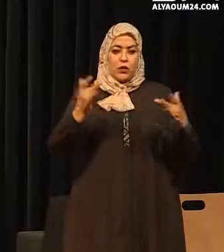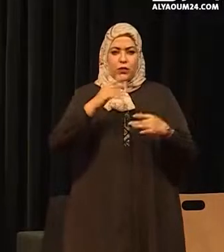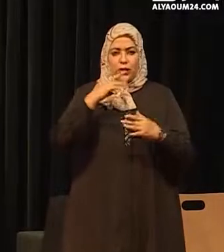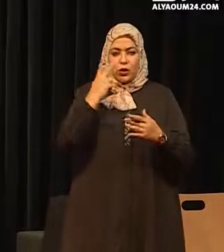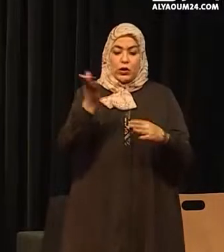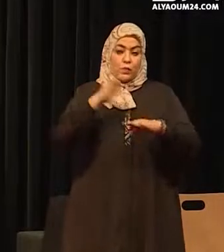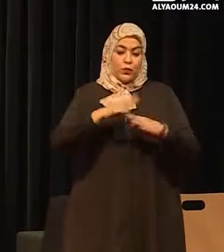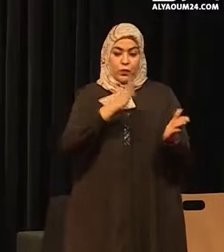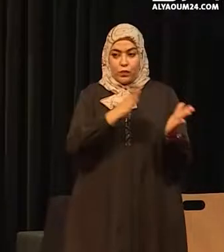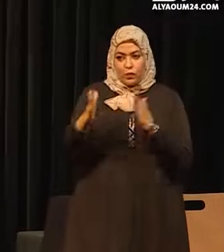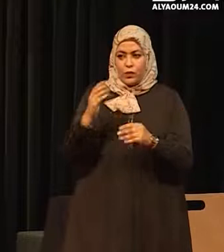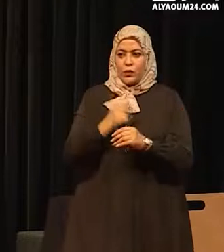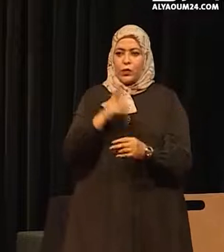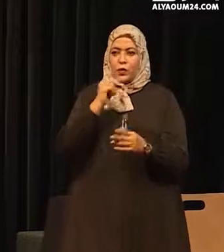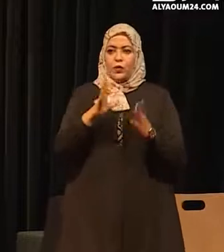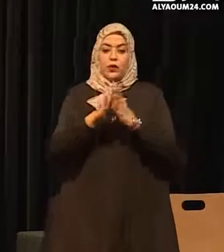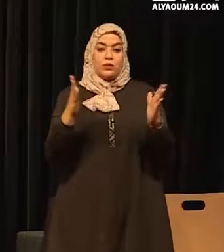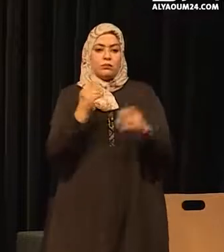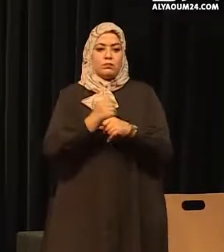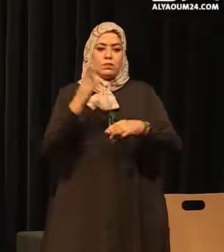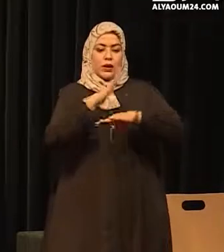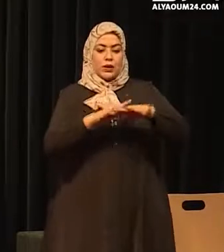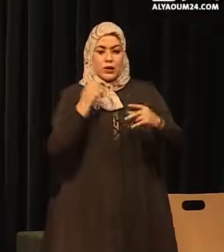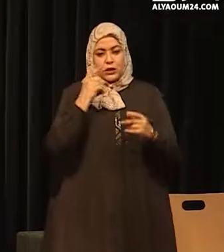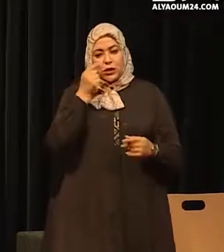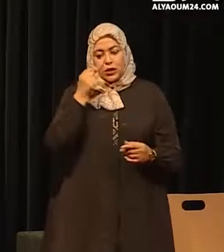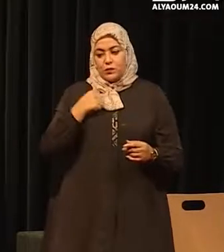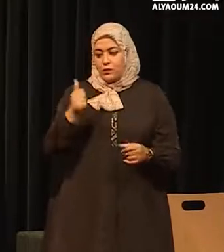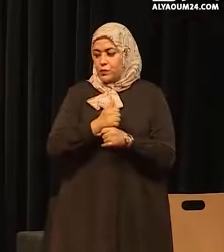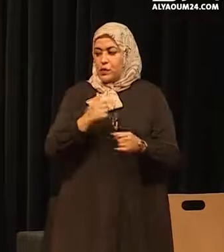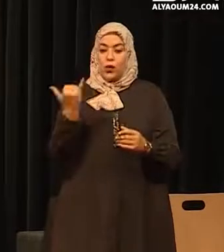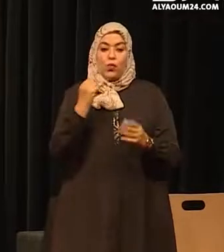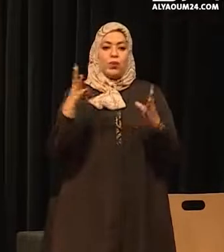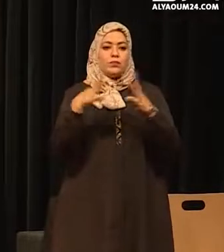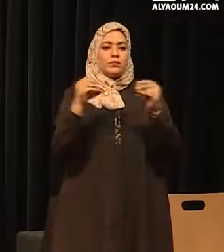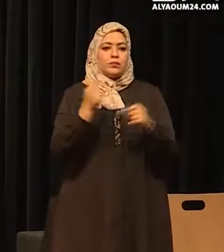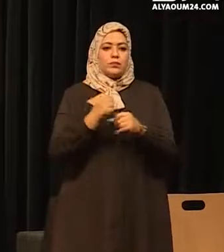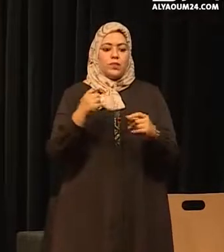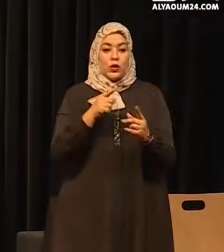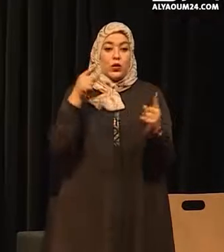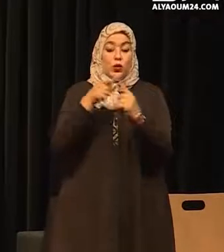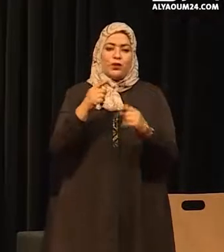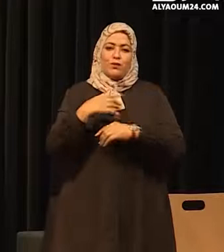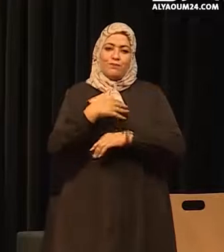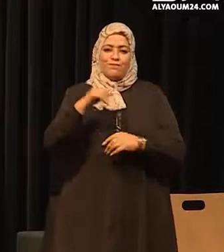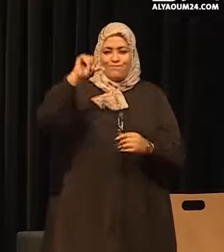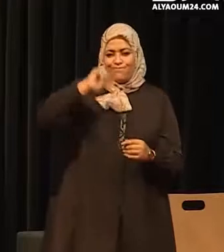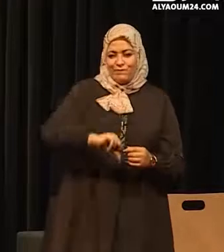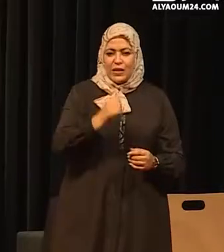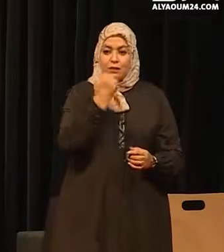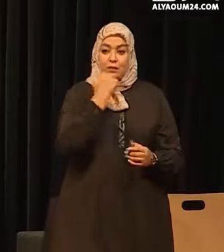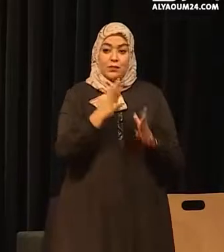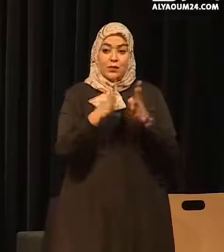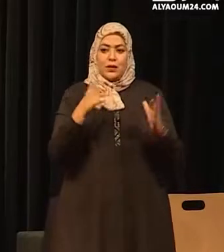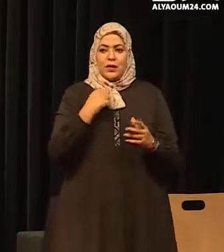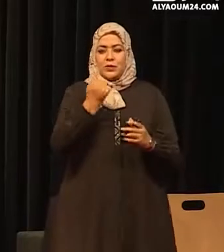وفي هذا الصياع تكتسي حماية المعطاية الشخصية للأطفال أهمية بلغة باعتبارها المختص دوف التي يستغنها